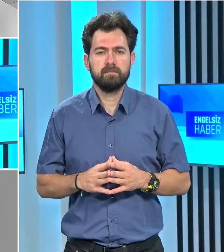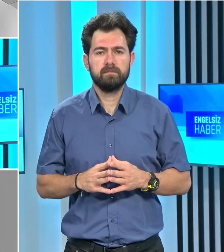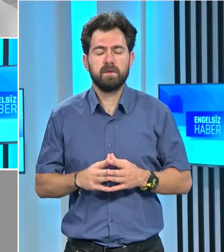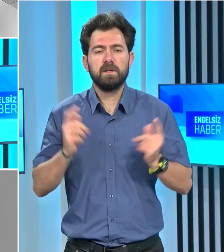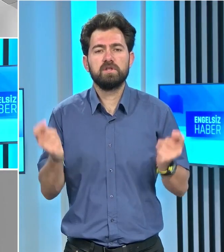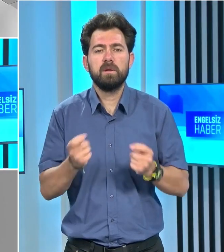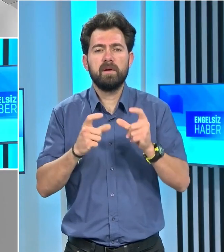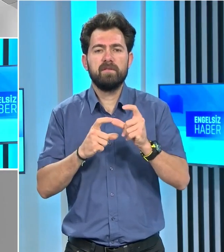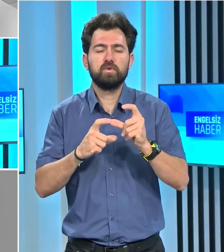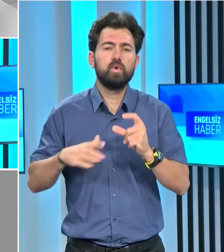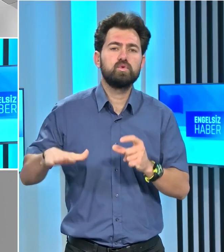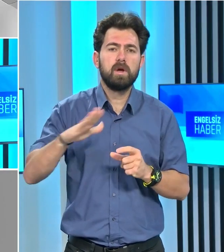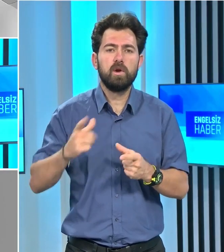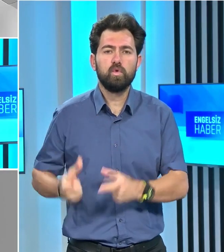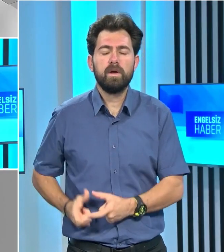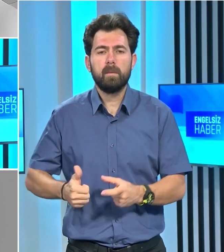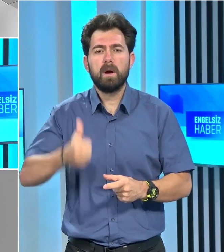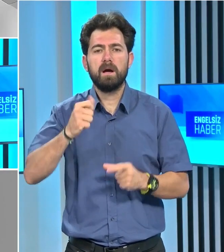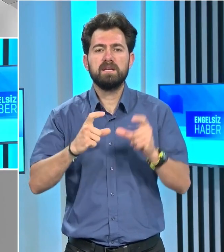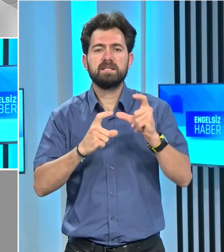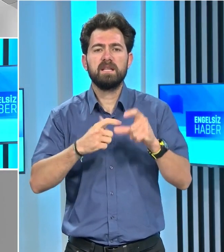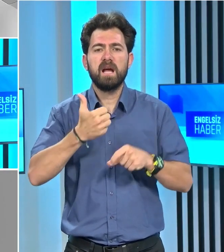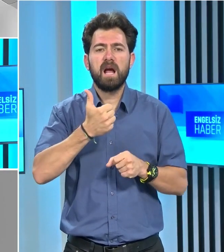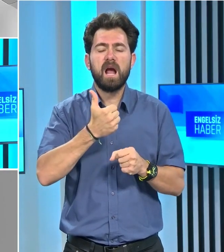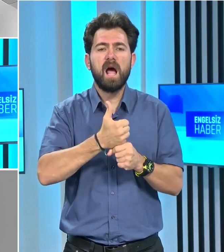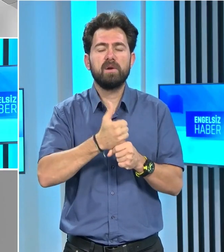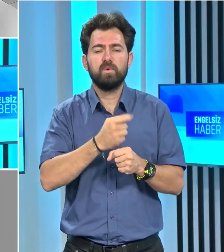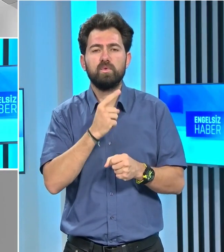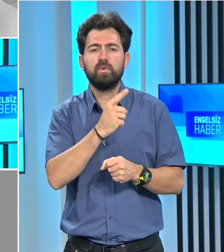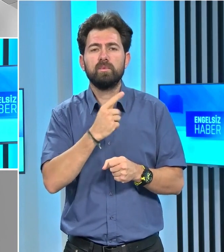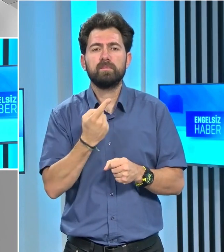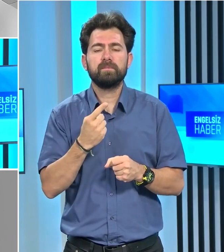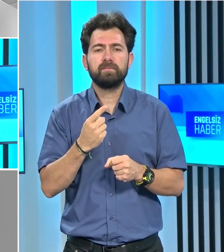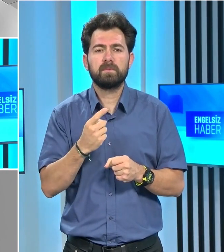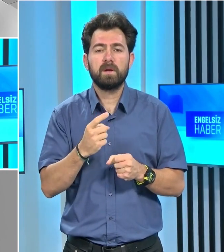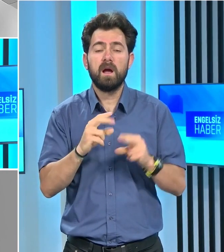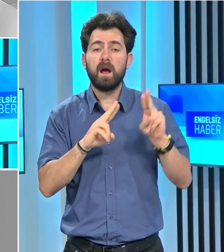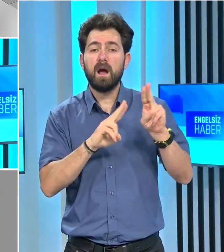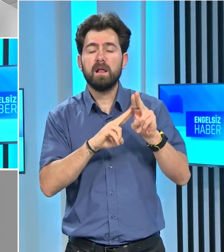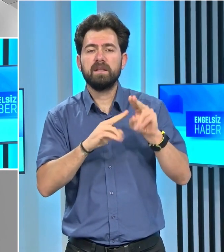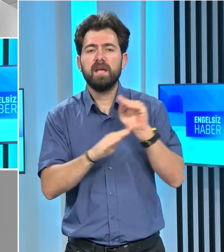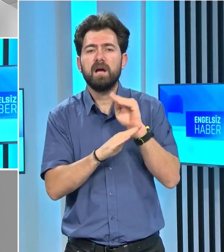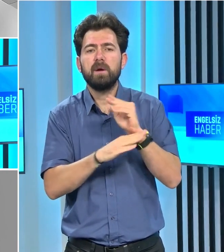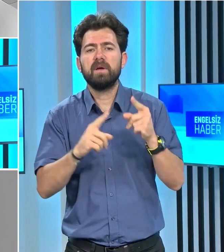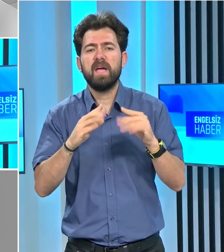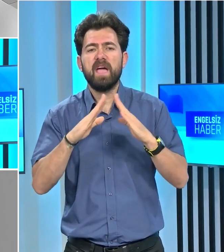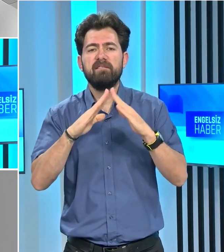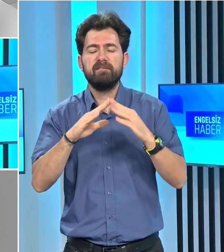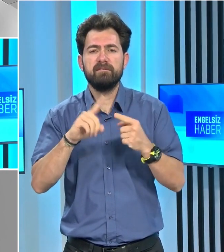Çalışma ve Sosyal Güvenlik Bakanı Sadık Gardiyanoğlu, Kalkanlı Yaşam Evi ile